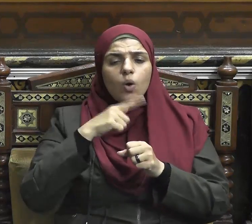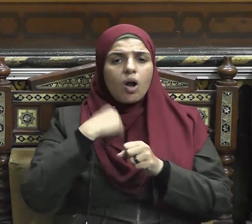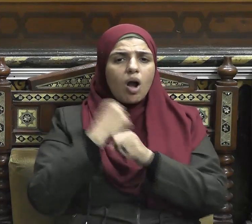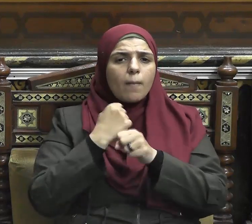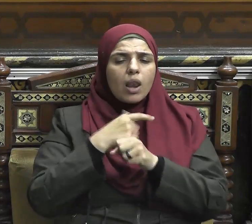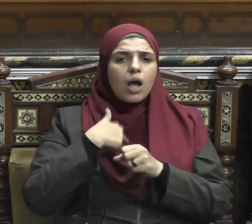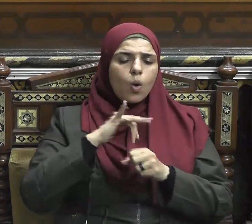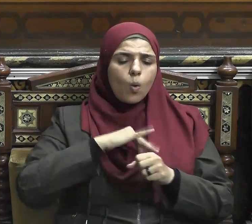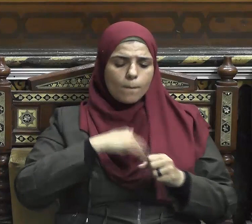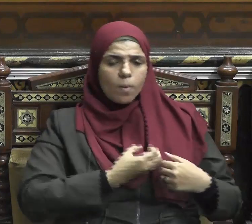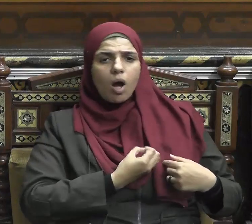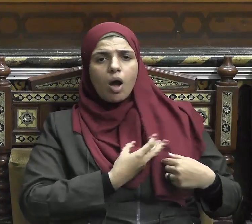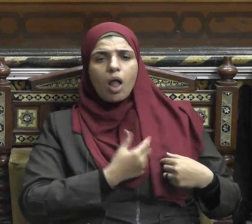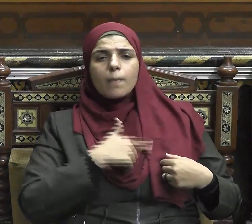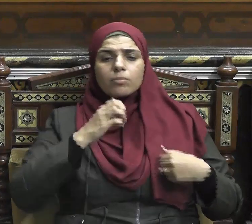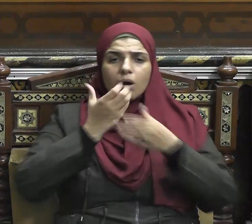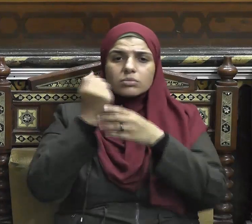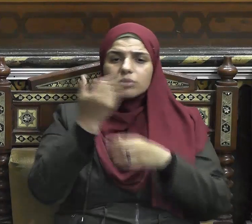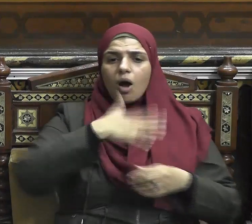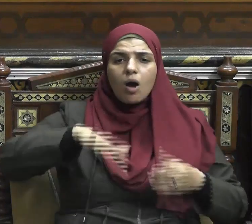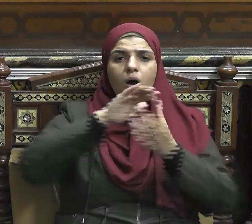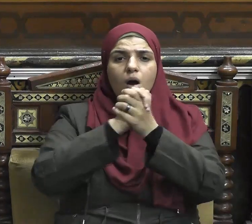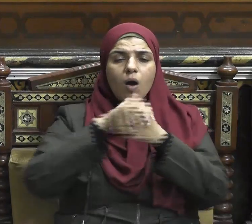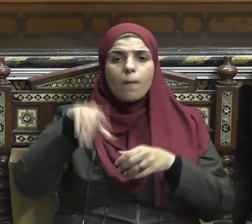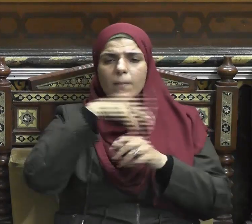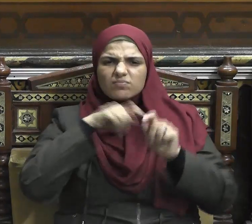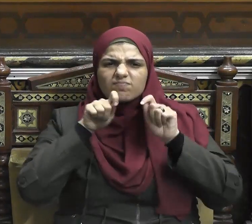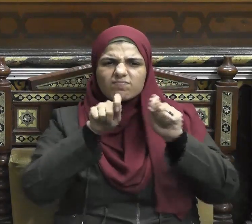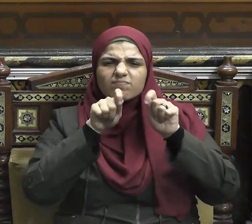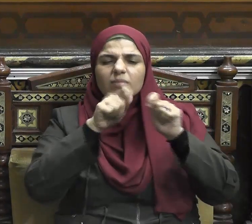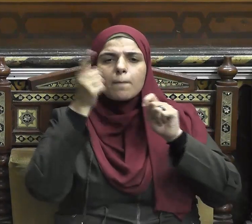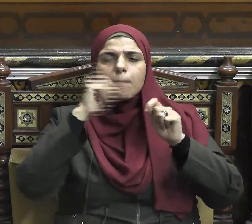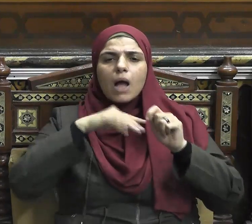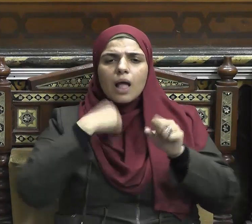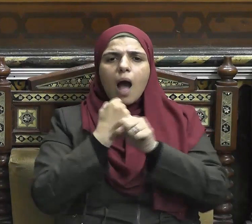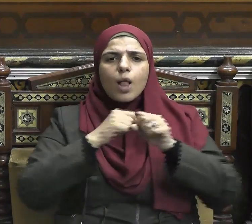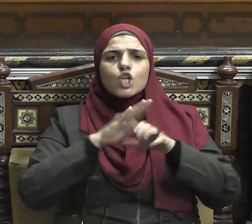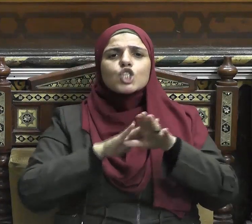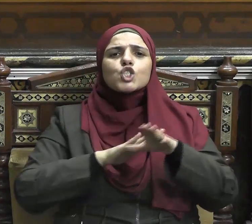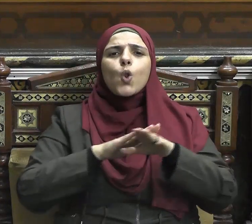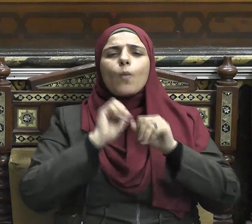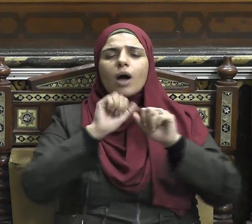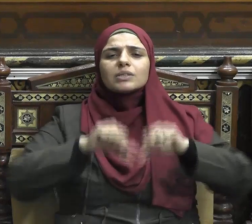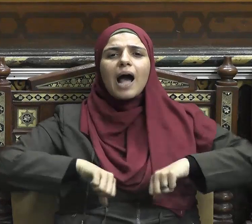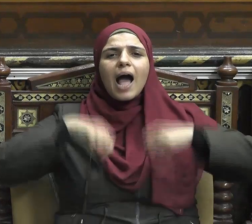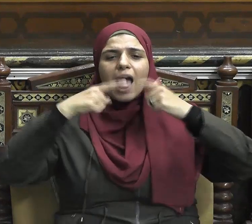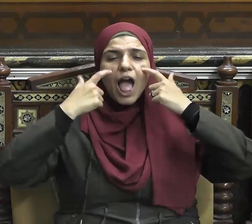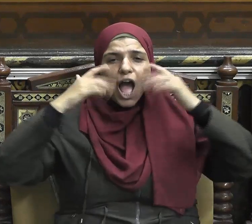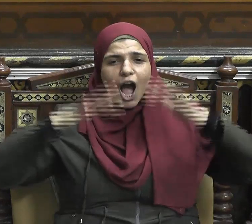إخوة الإسلام لقد رسخ النبي صلى الله عليه وسلم